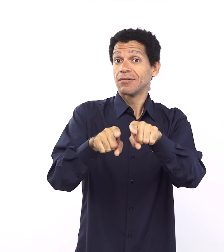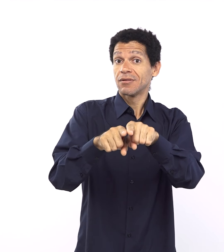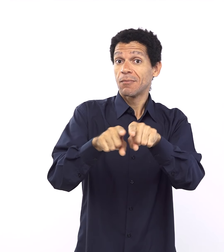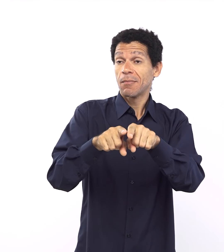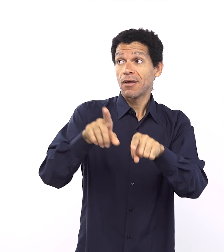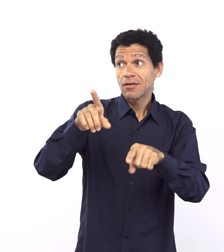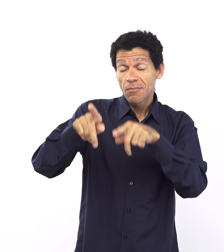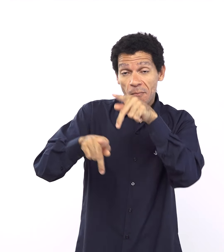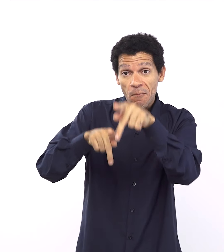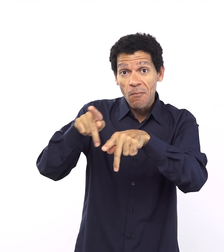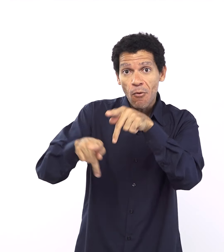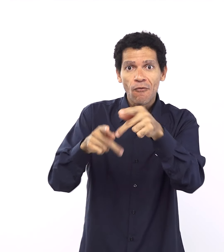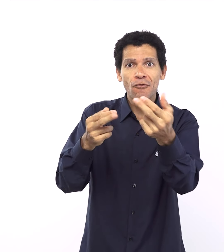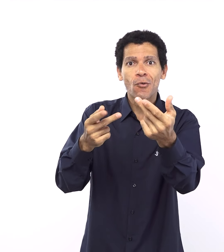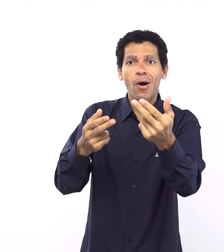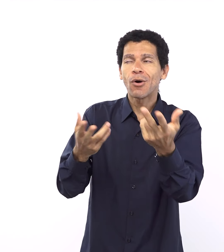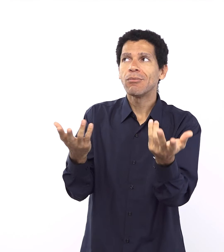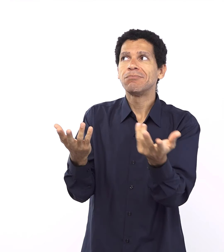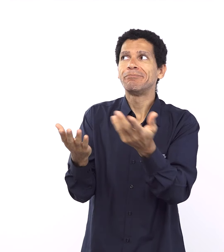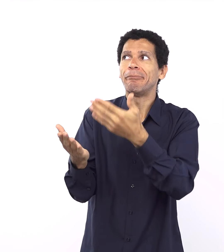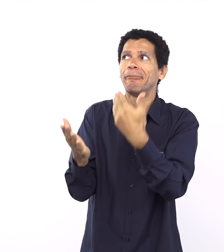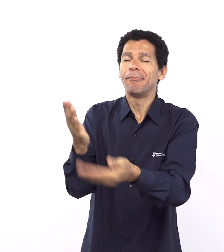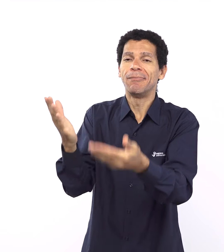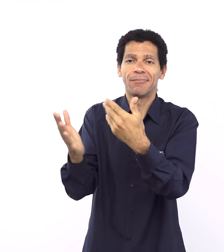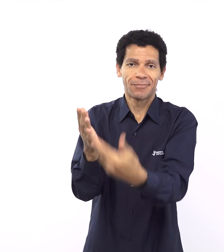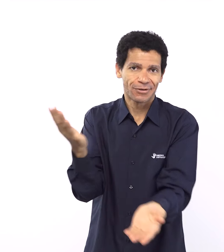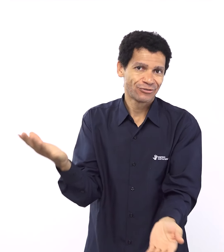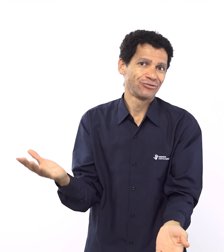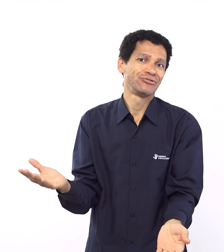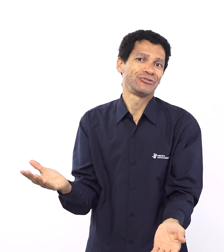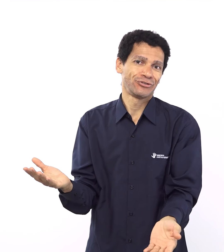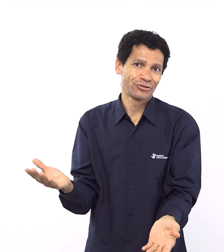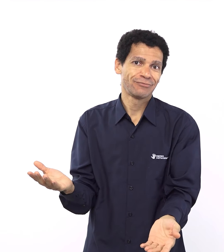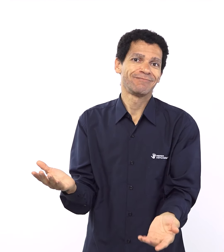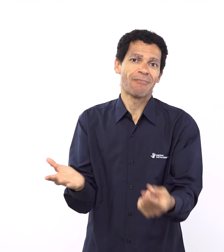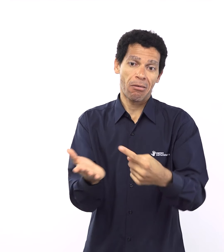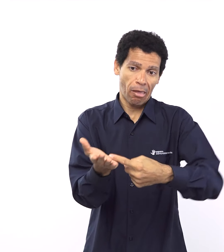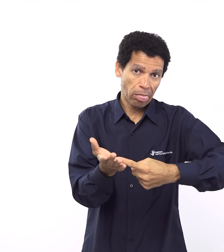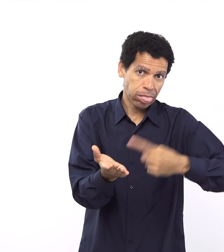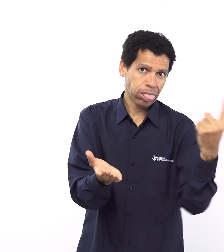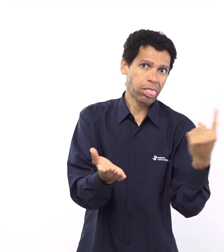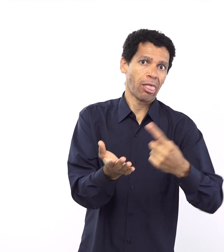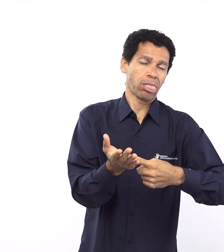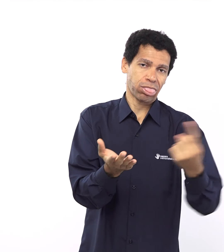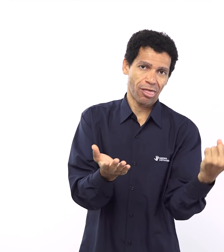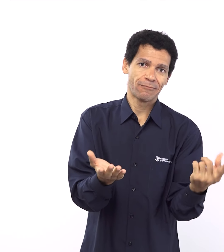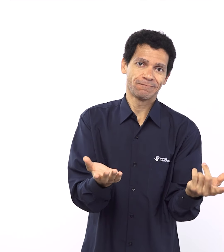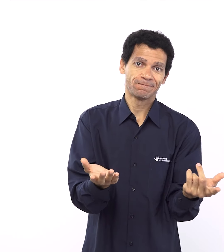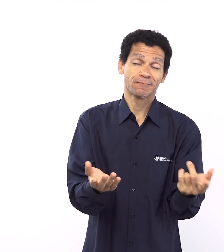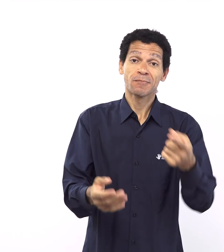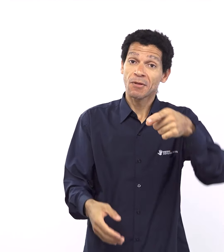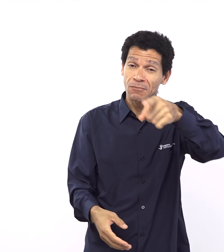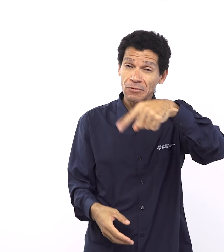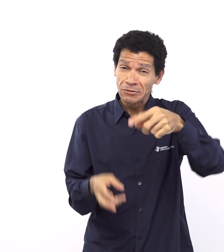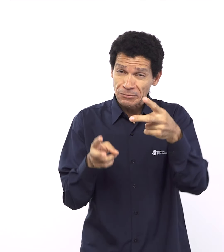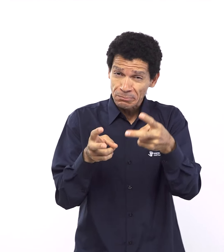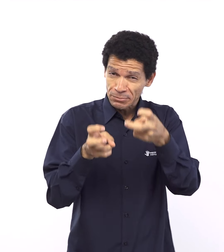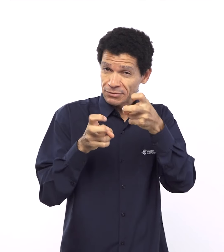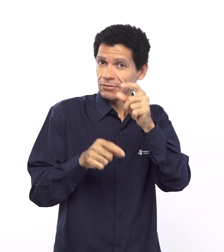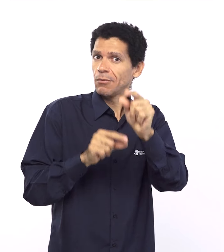a gente vê que do mesmo jeito o povo como o povo não usufruiu desses bens sociais né